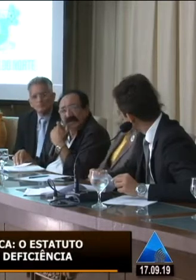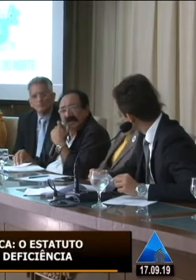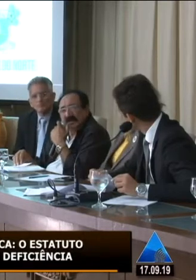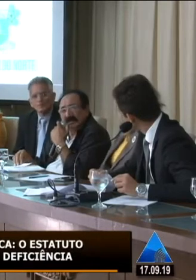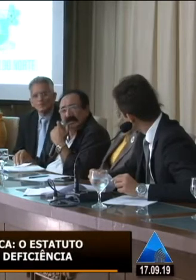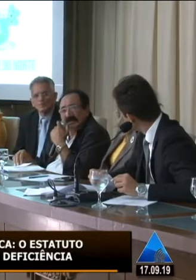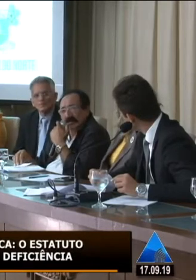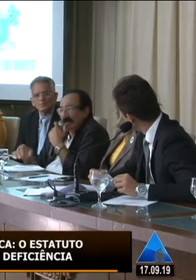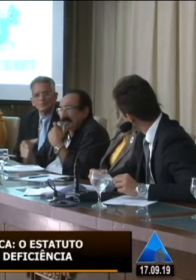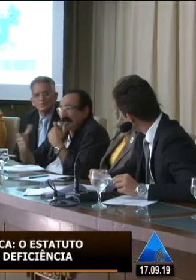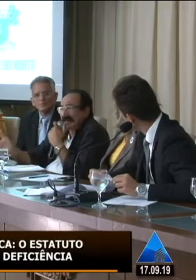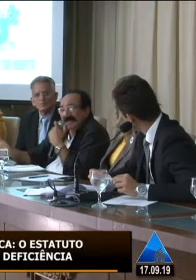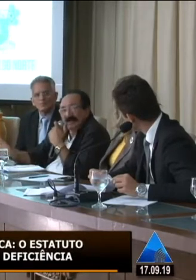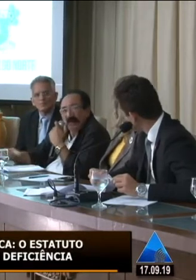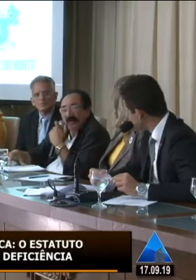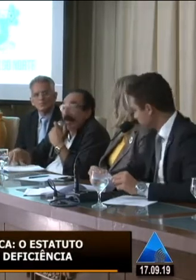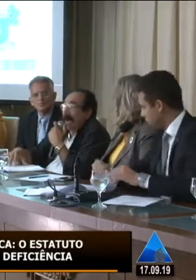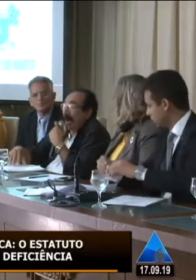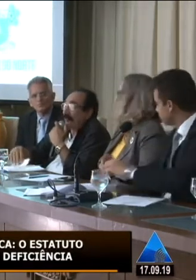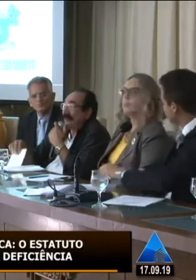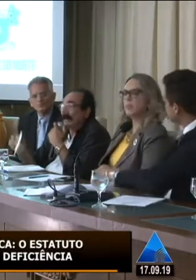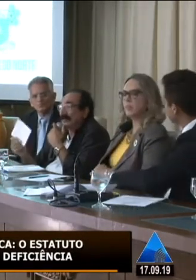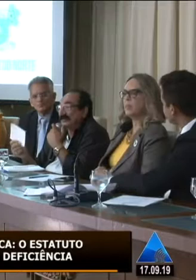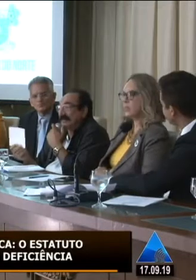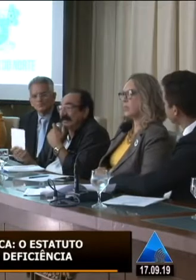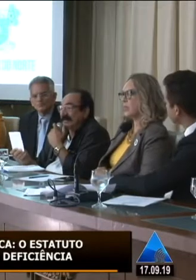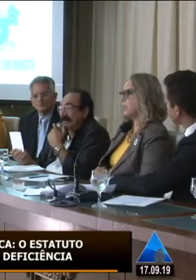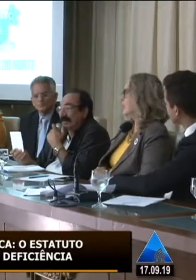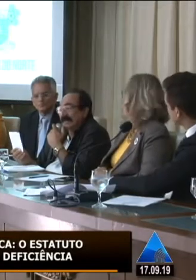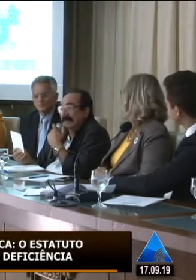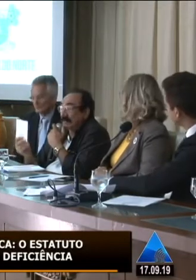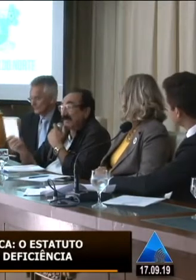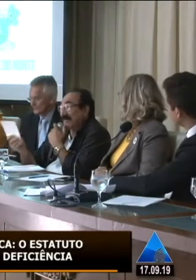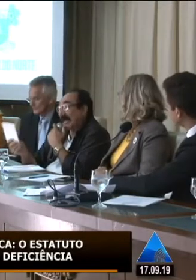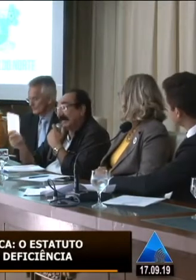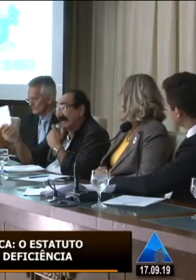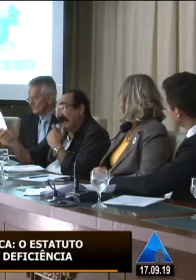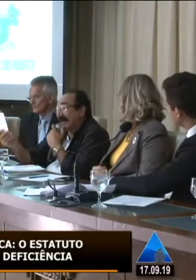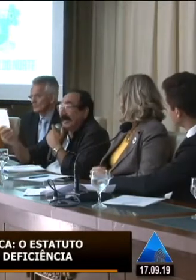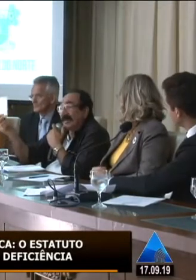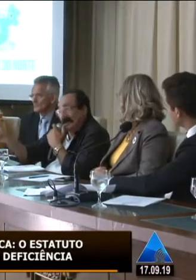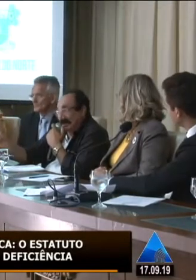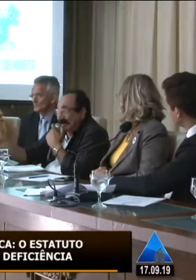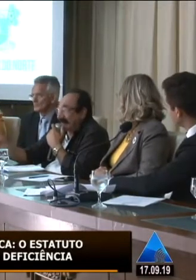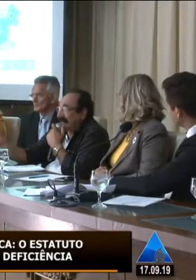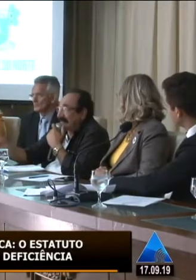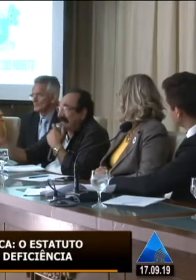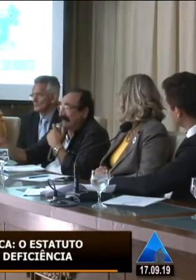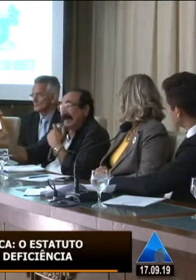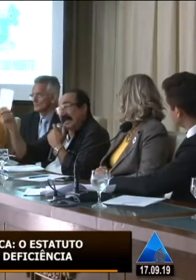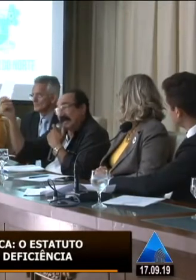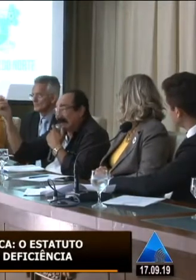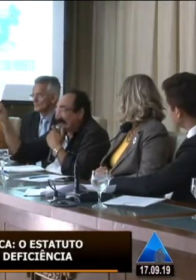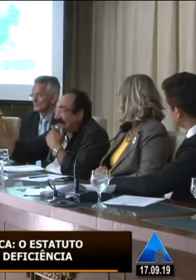deficiência? É uma coisa que pode passar de mão em mão. Ao contrário do símbolo internacional de acesso, se você chegar na Jamaica, tem lá esse